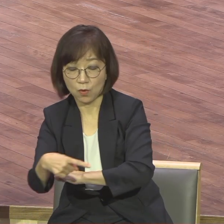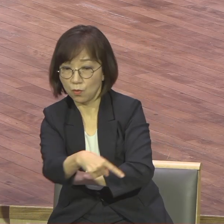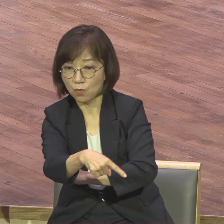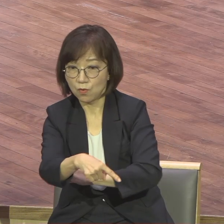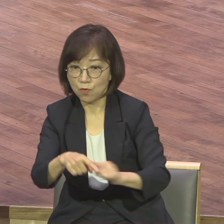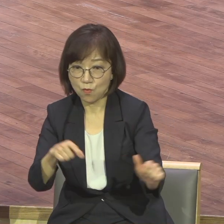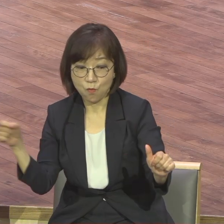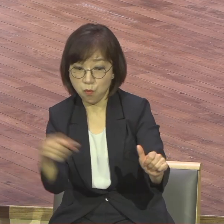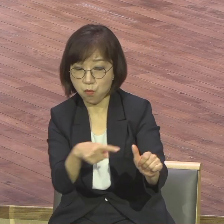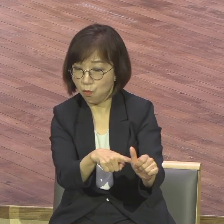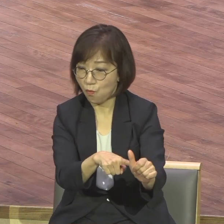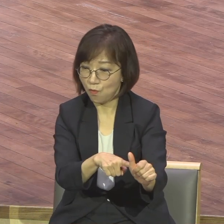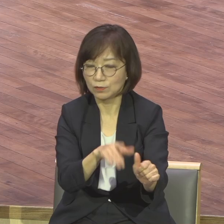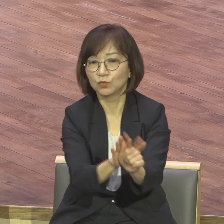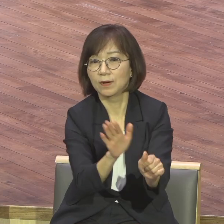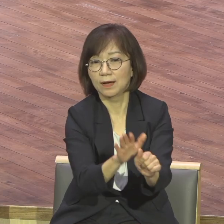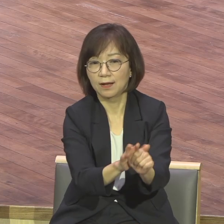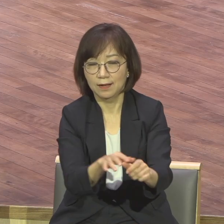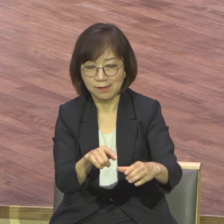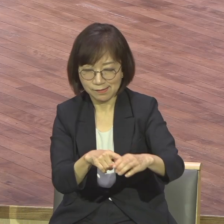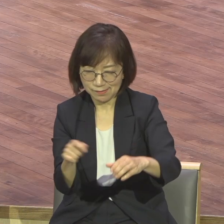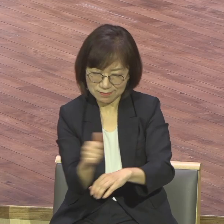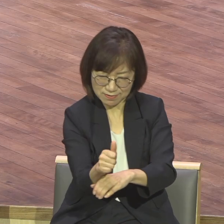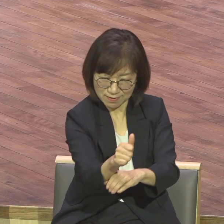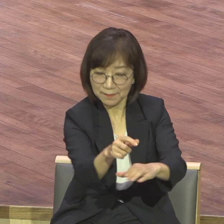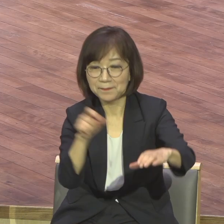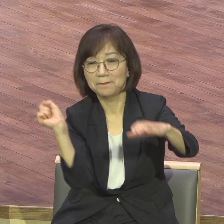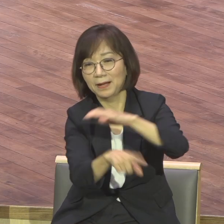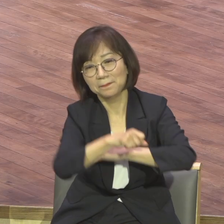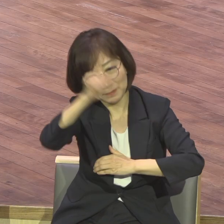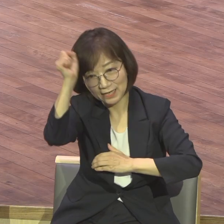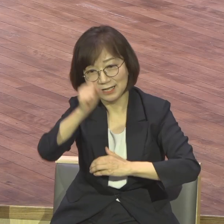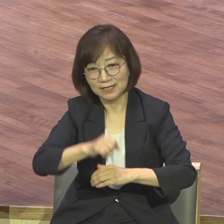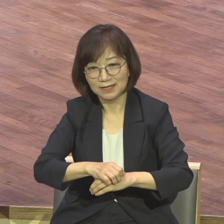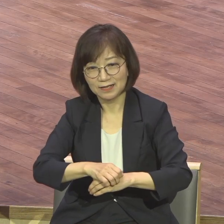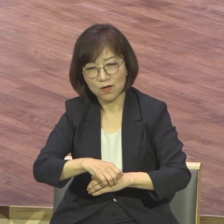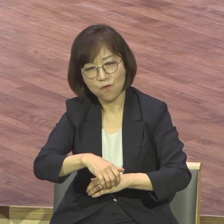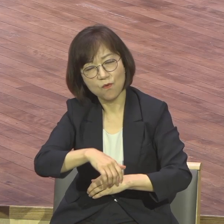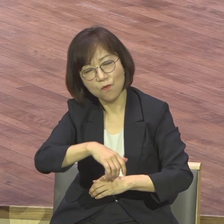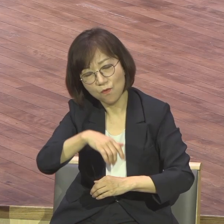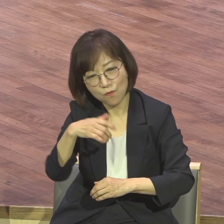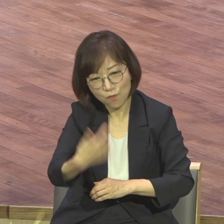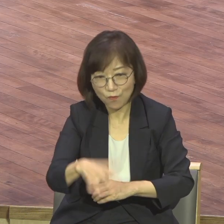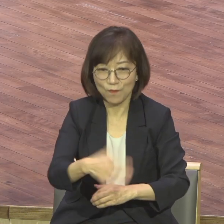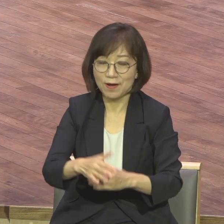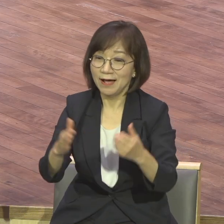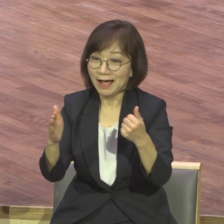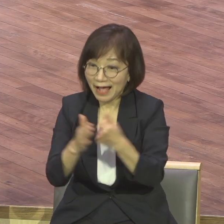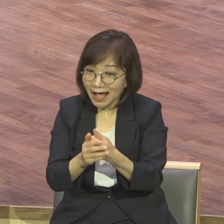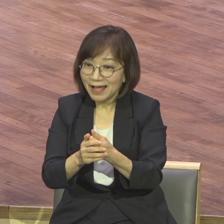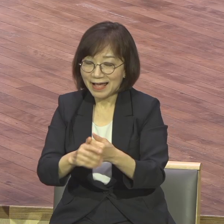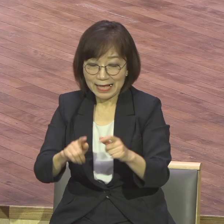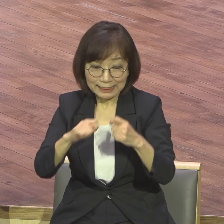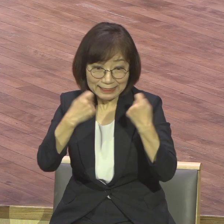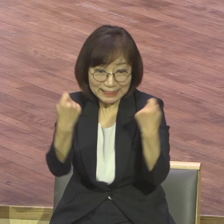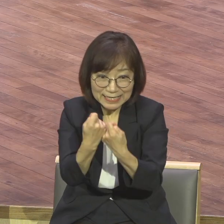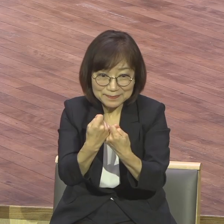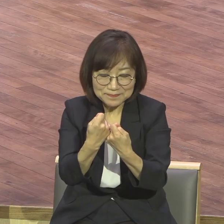비단 모우라뿐만 아니라 토트넘이 선수 전체가 완전히 원리스가 되가지고 이거 사실